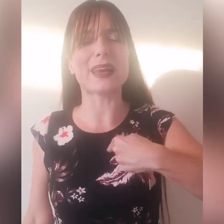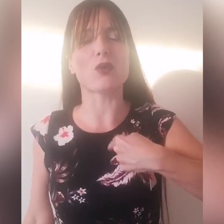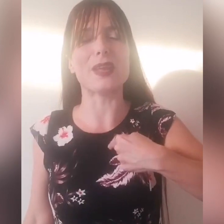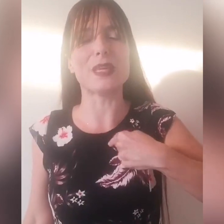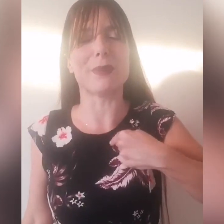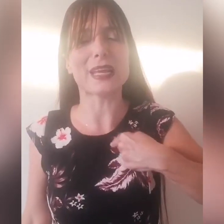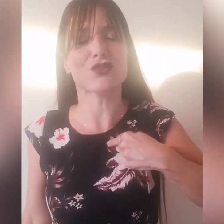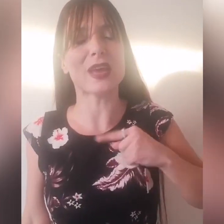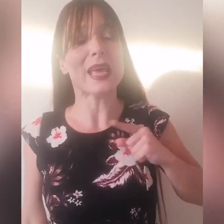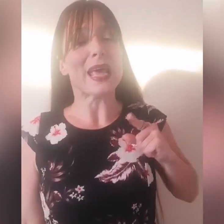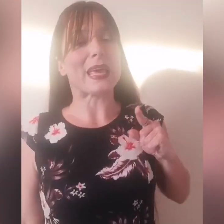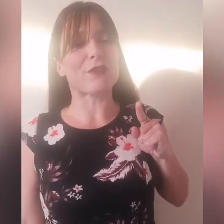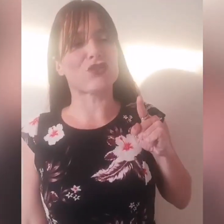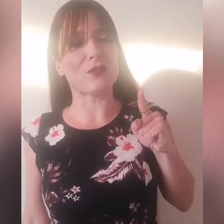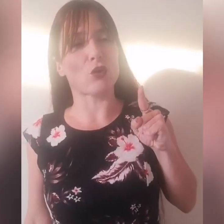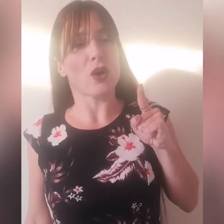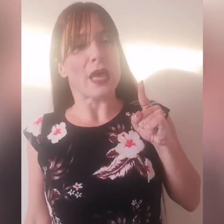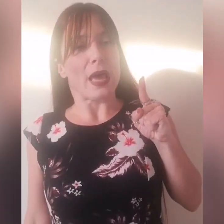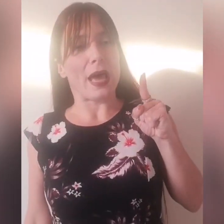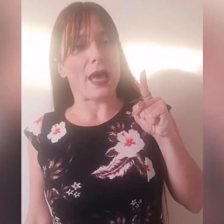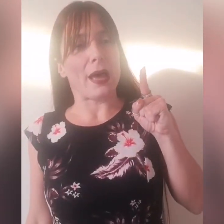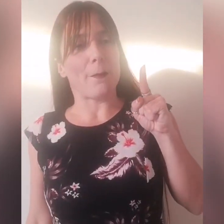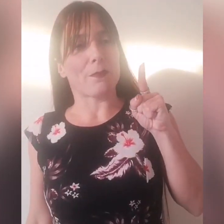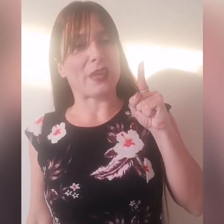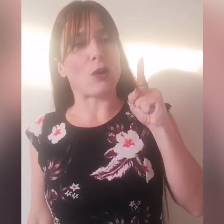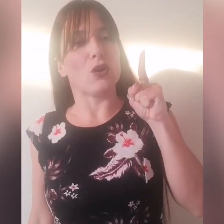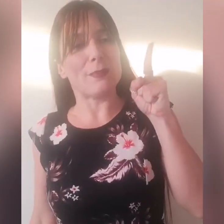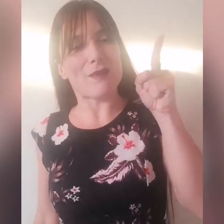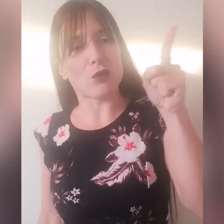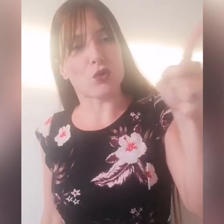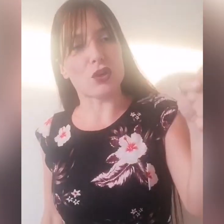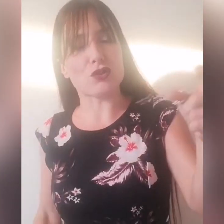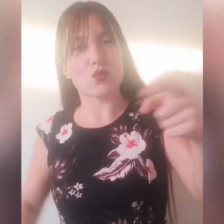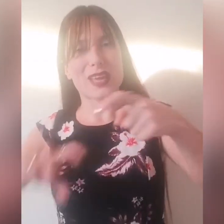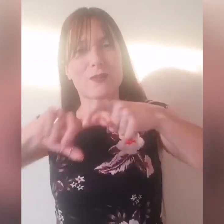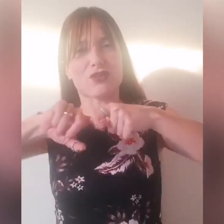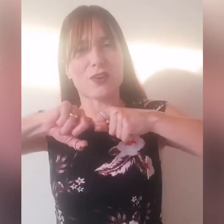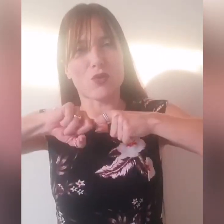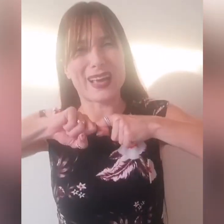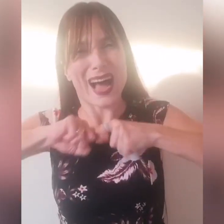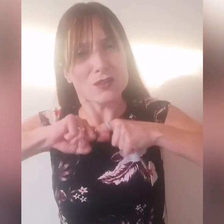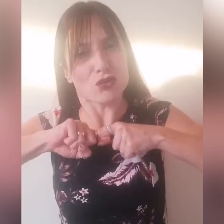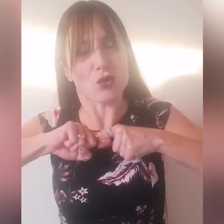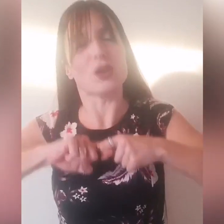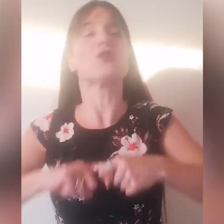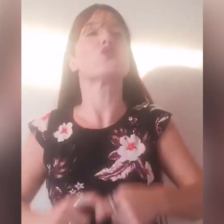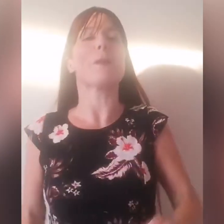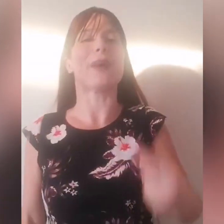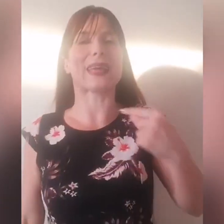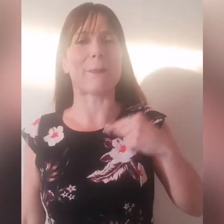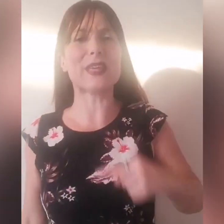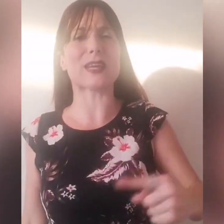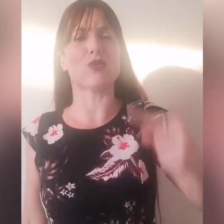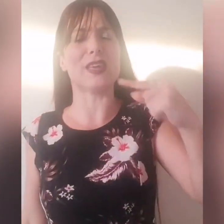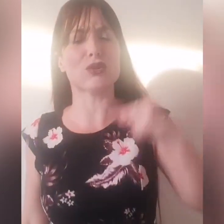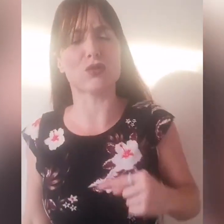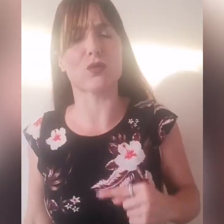erano le mie brecce che facevano, che collimavano con le sue, che facevano gancio con le sue per capire dove io dovevo